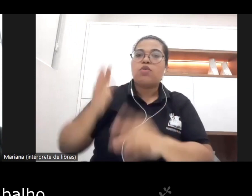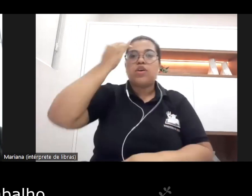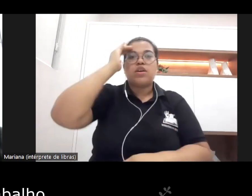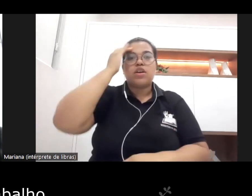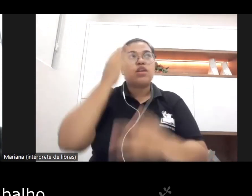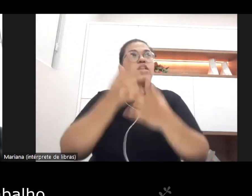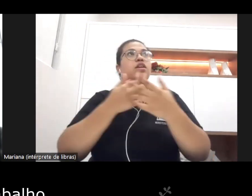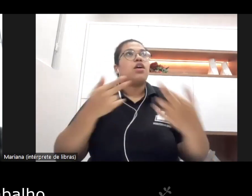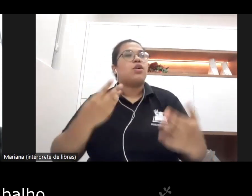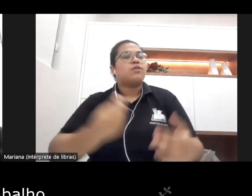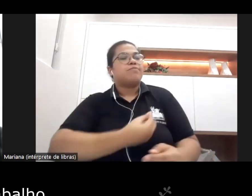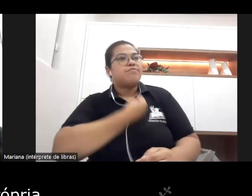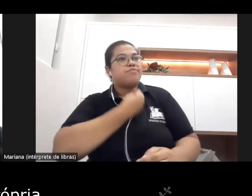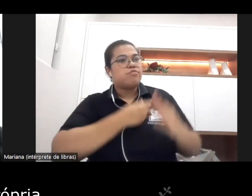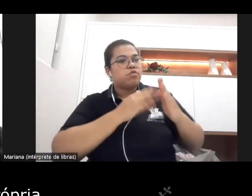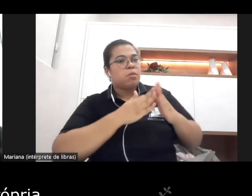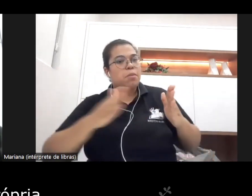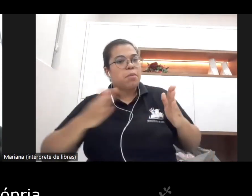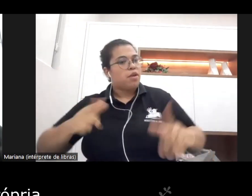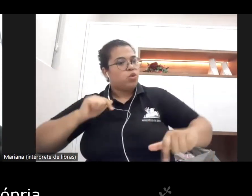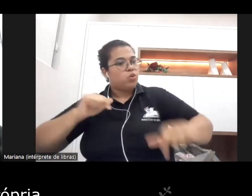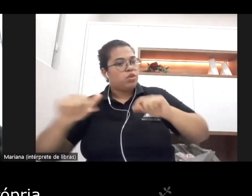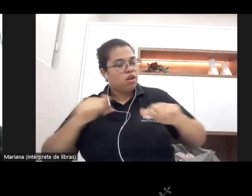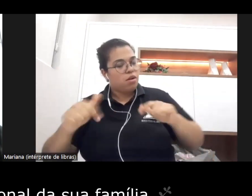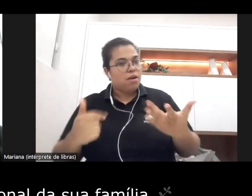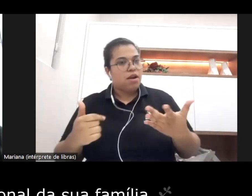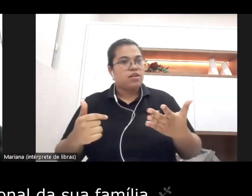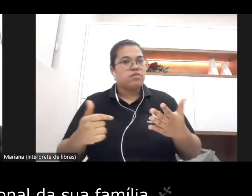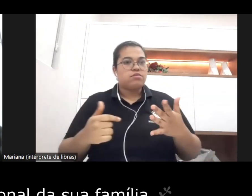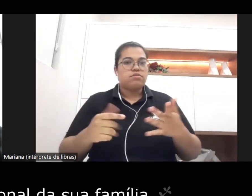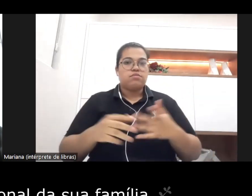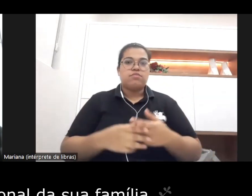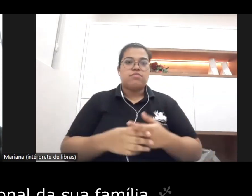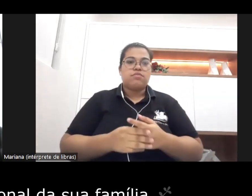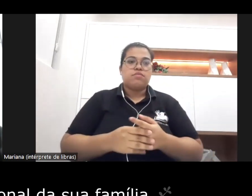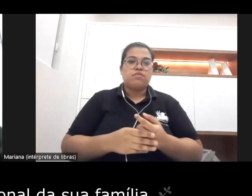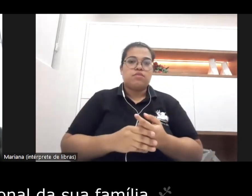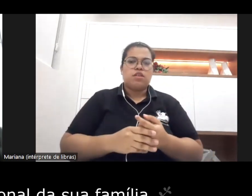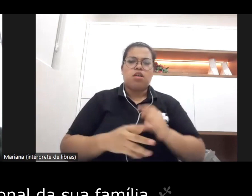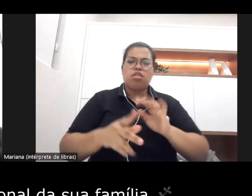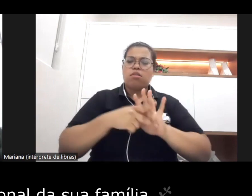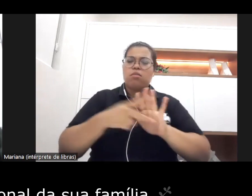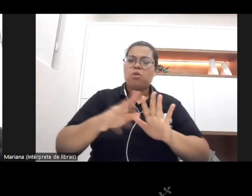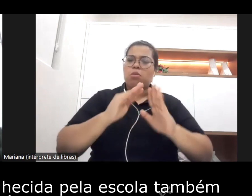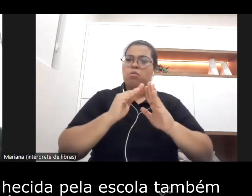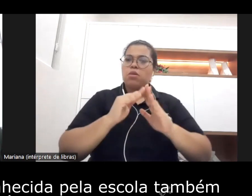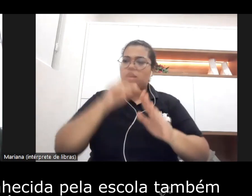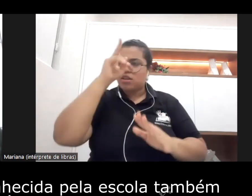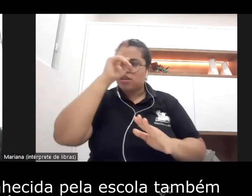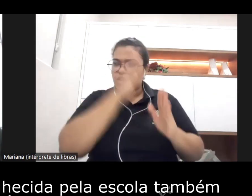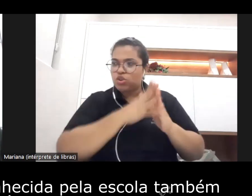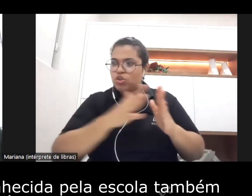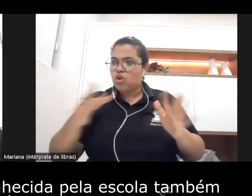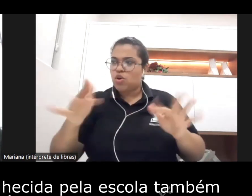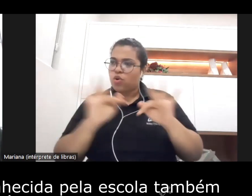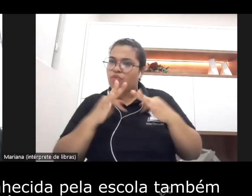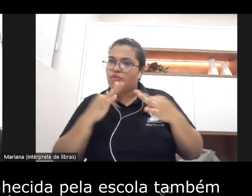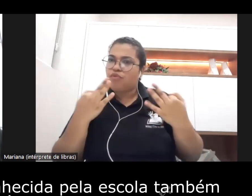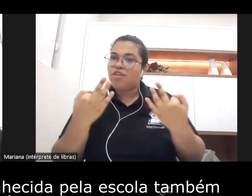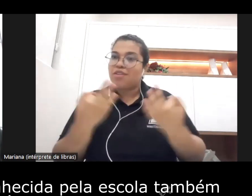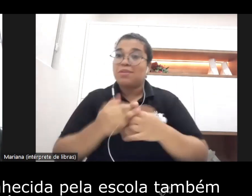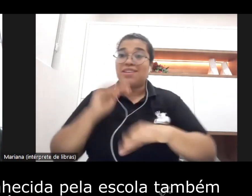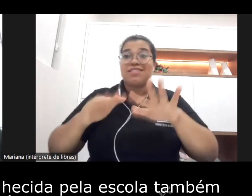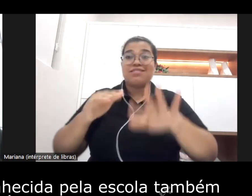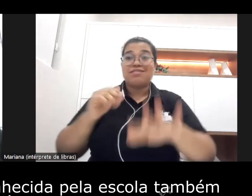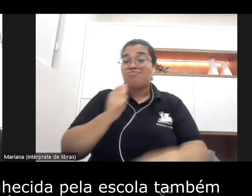vida de trabalho né da própria né trajetória educacional da sua família que muitas vezes é desconhecida pela